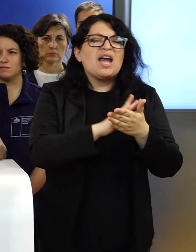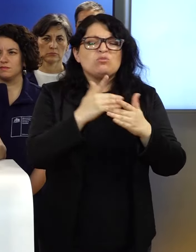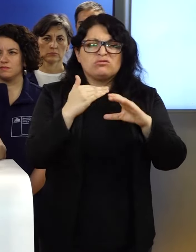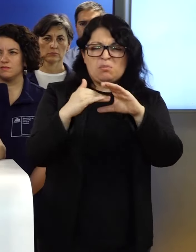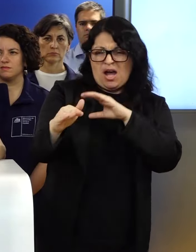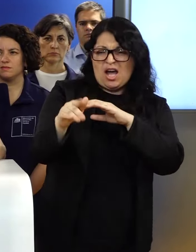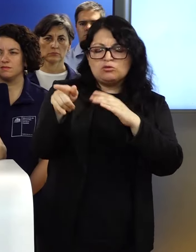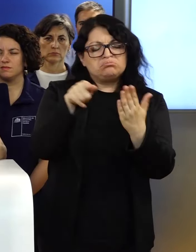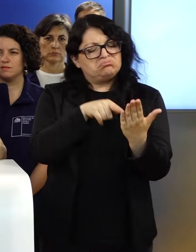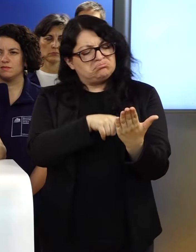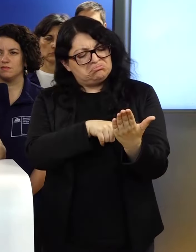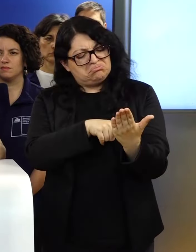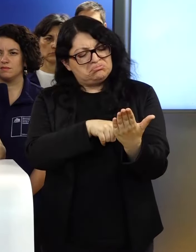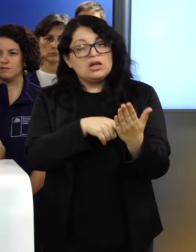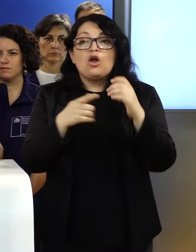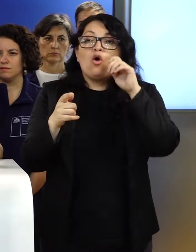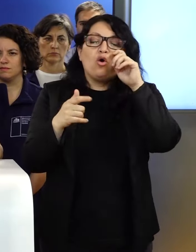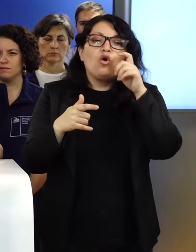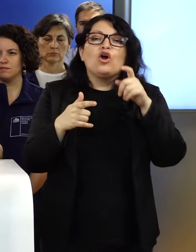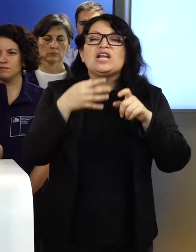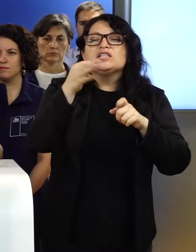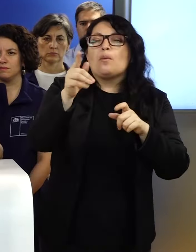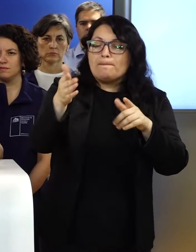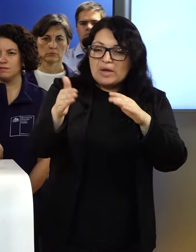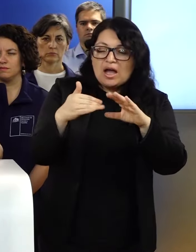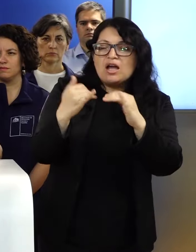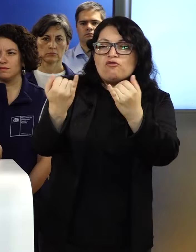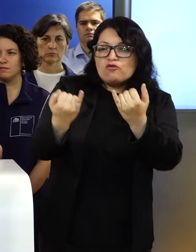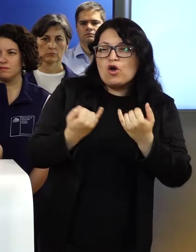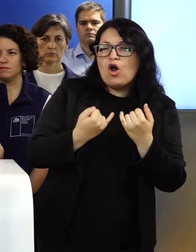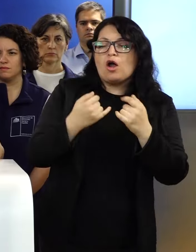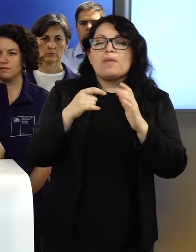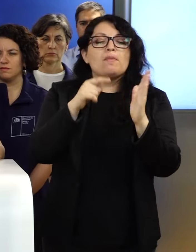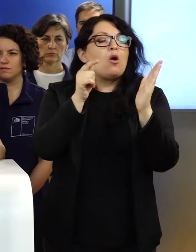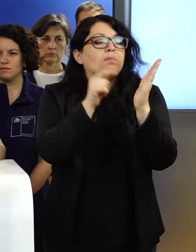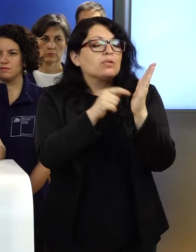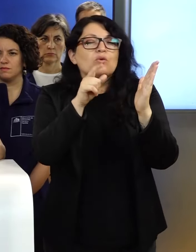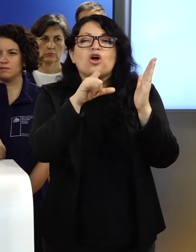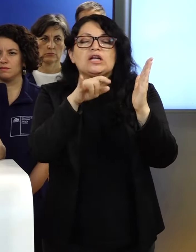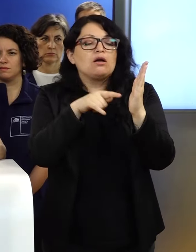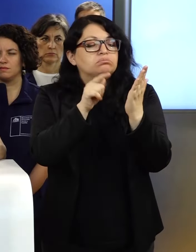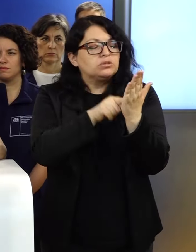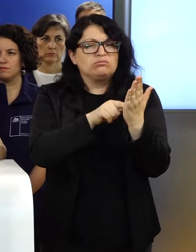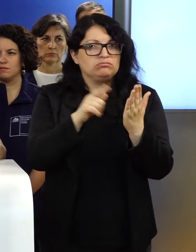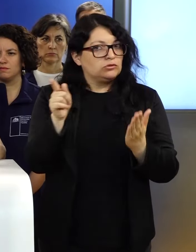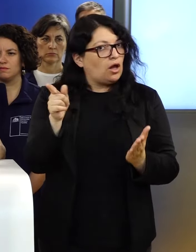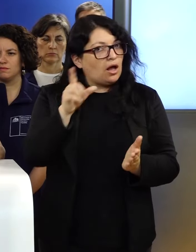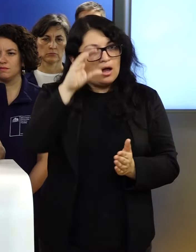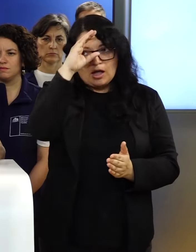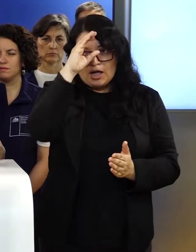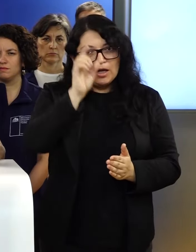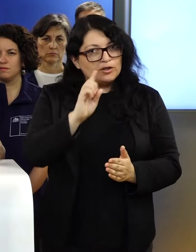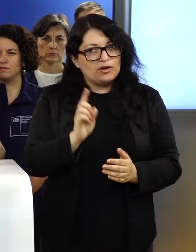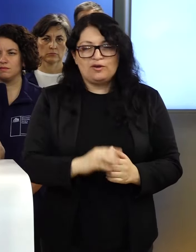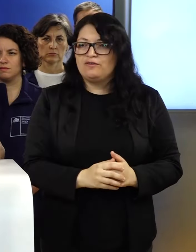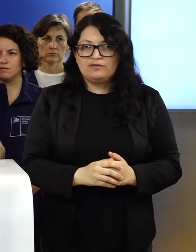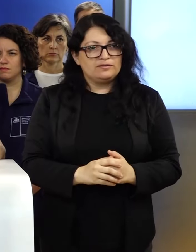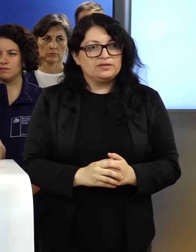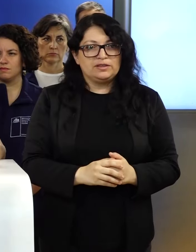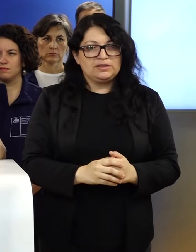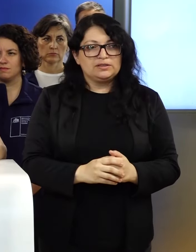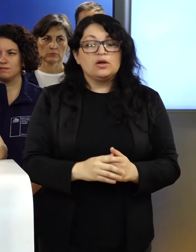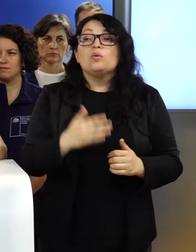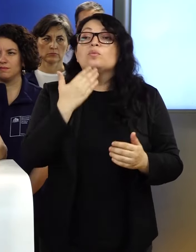fraudulentas que los llaman a llenar fichas o entregar antecedentes, no confíen en ellos porque cuando suceda que inicia la